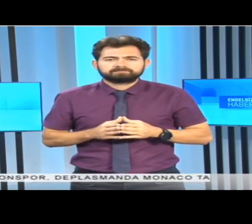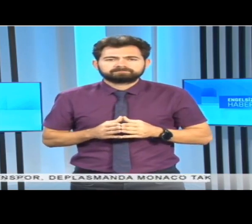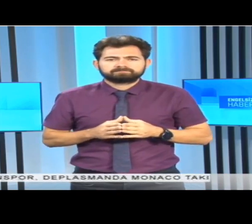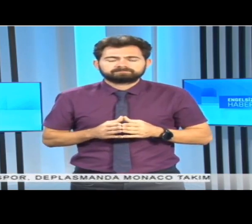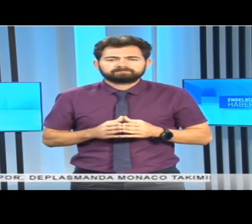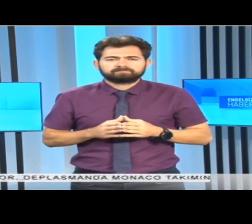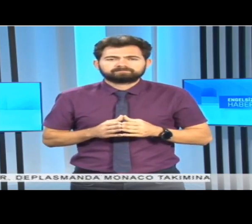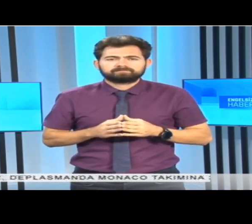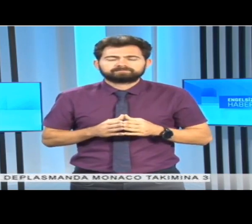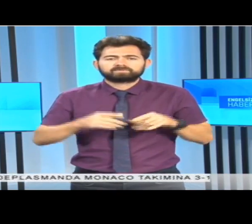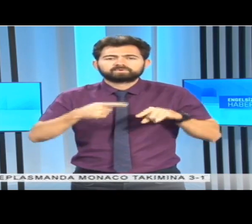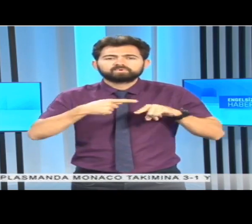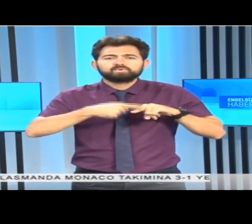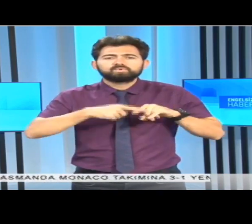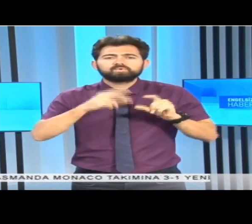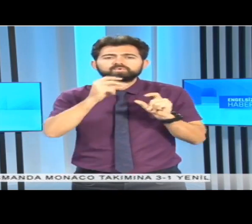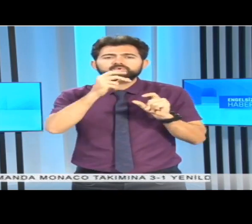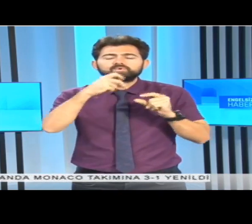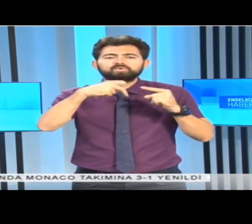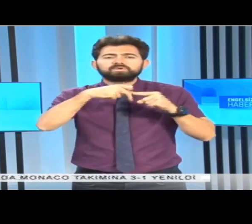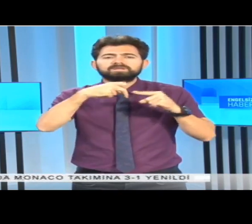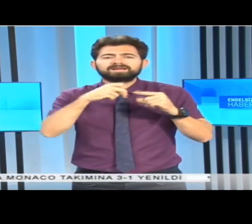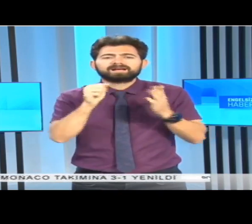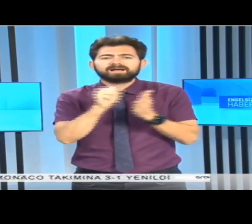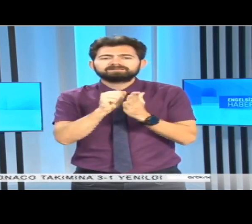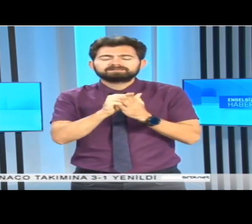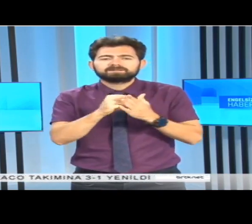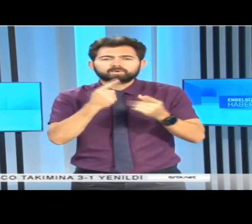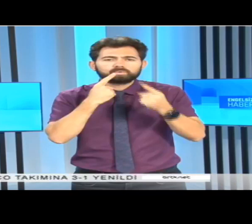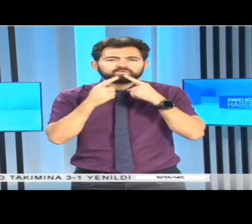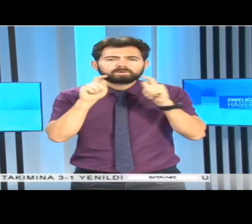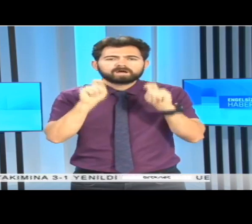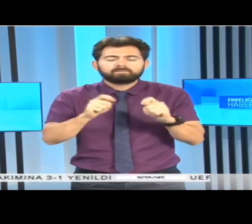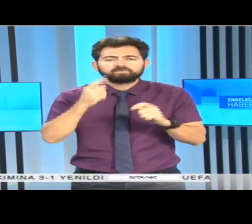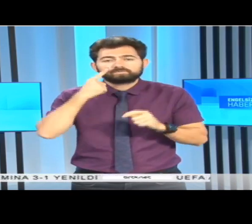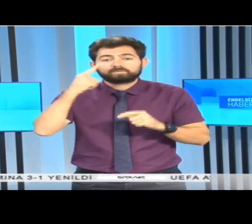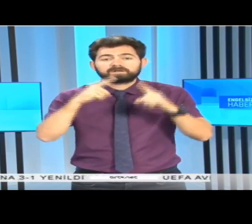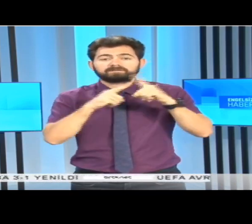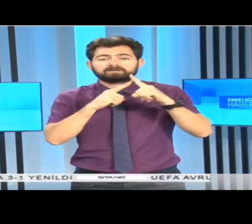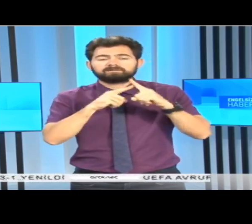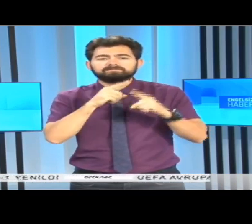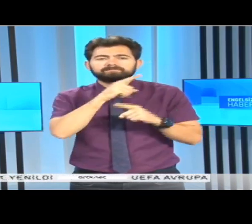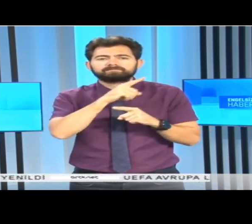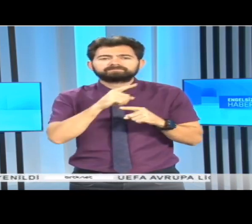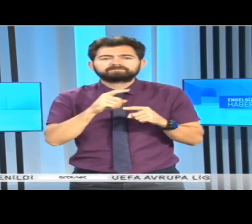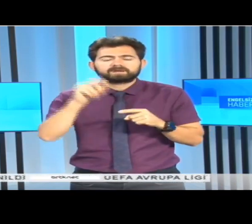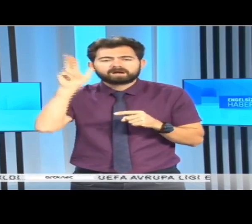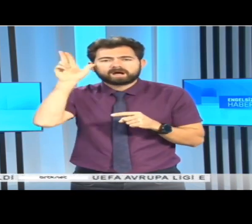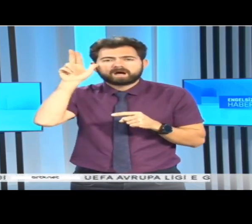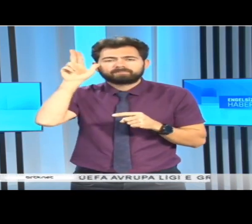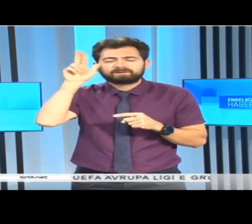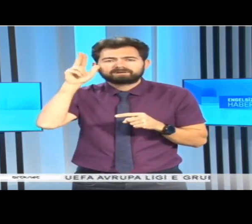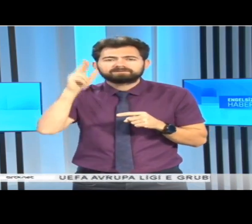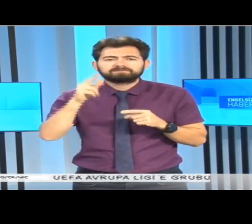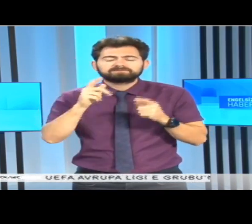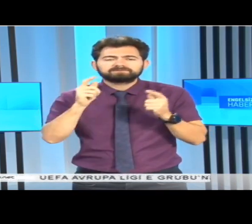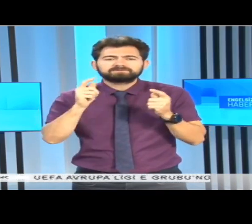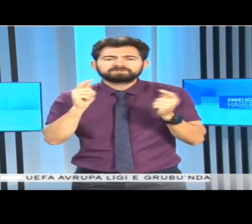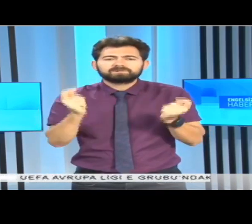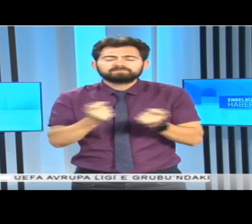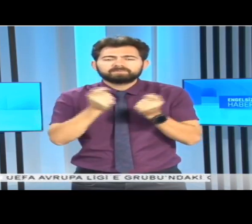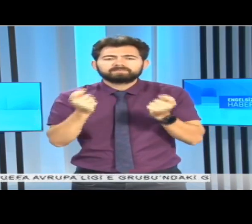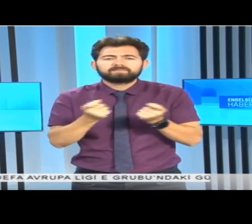Hürriyet gazetesine röportaj veren Cumhurbaşkanı Tatar, ABD'nin adımlarının